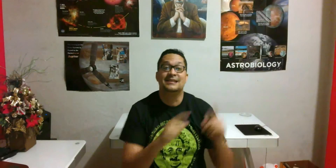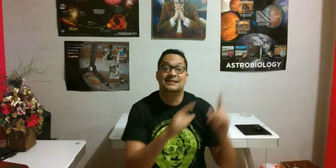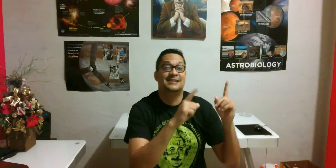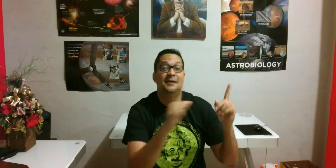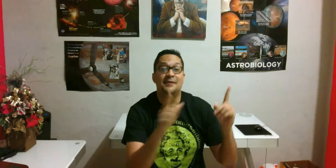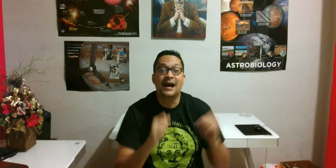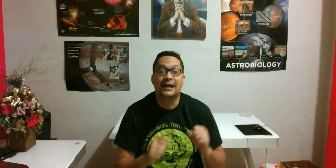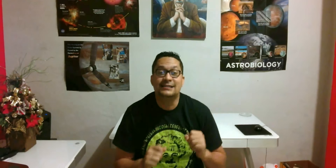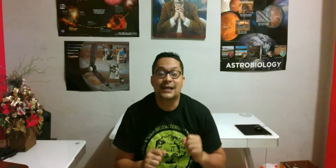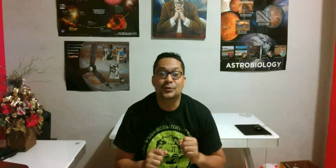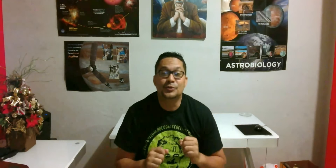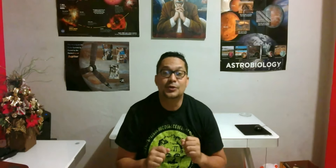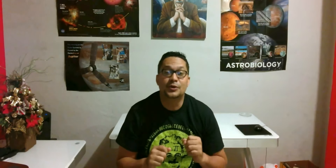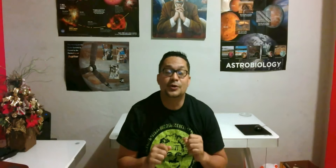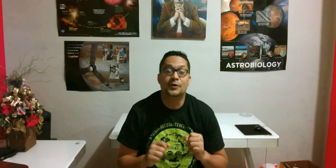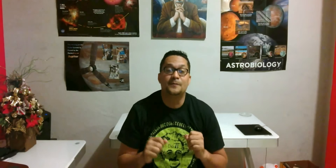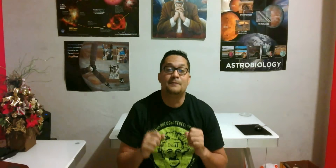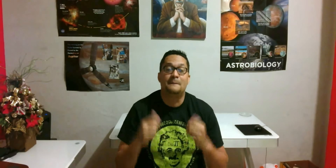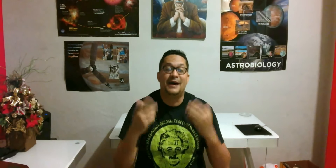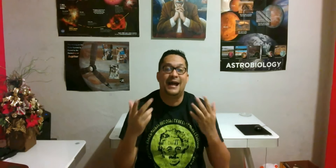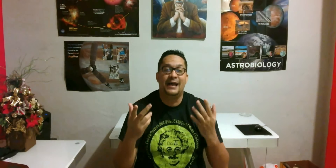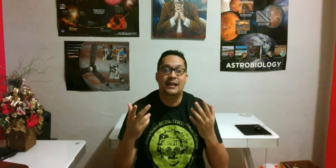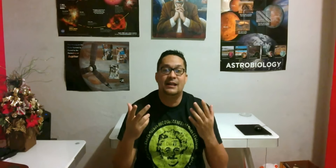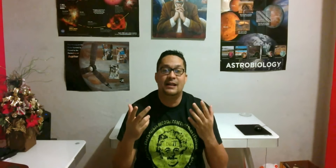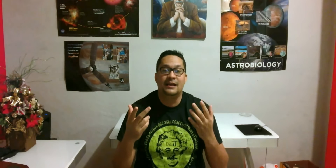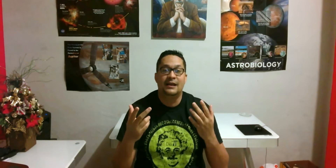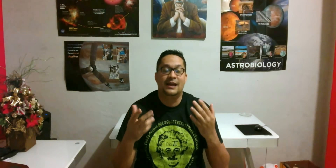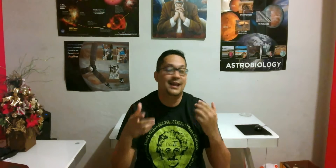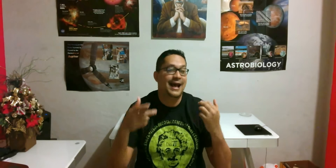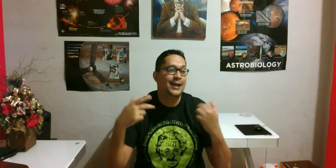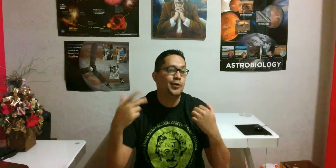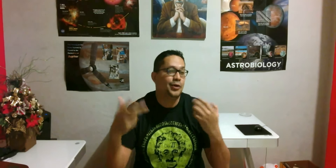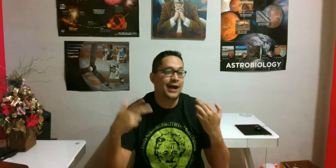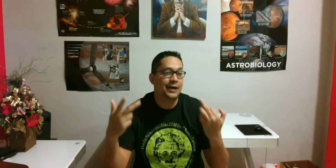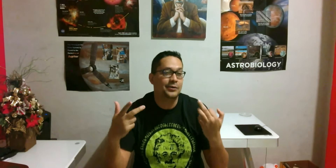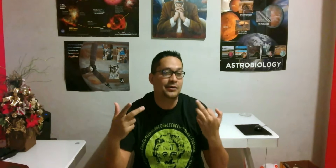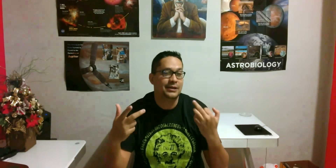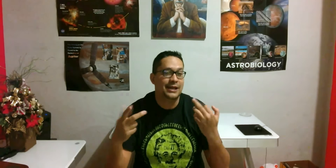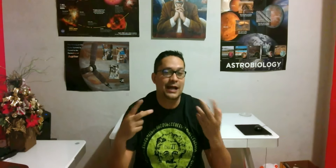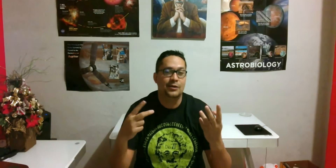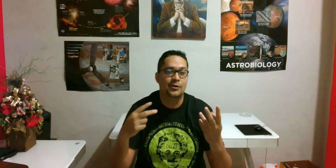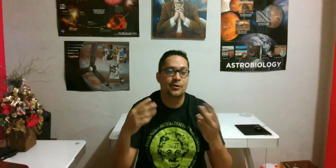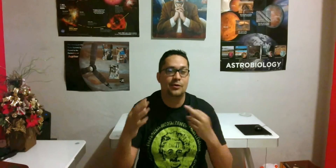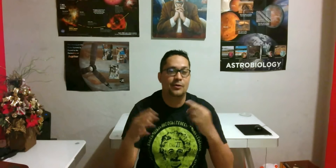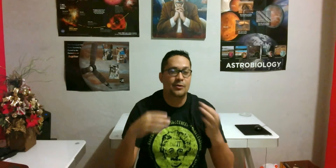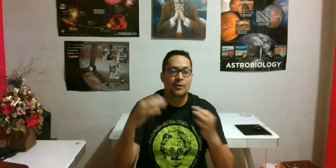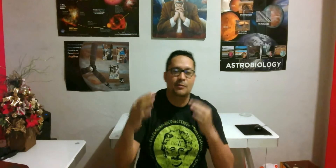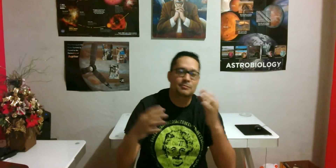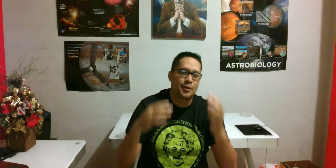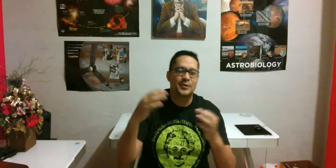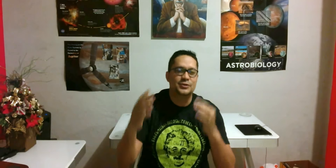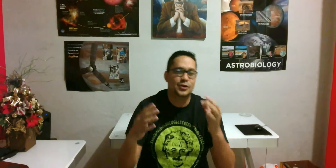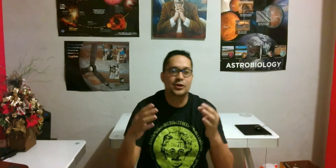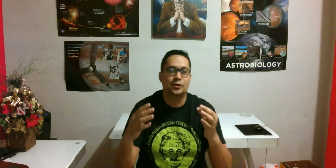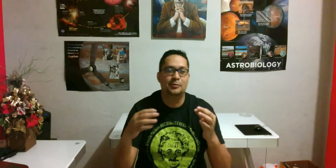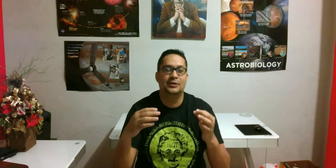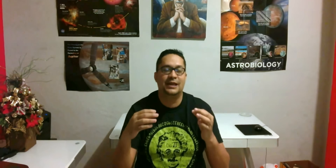¿Sabías que Saturno para él era algo raro y algo un poco insólito? Porque